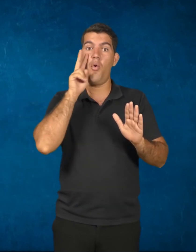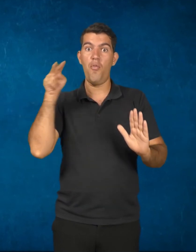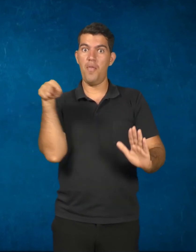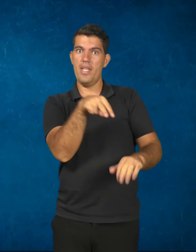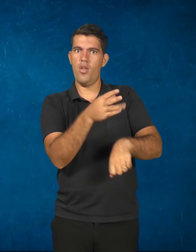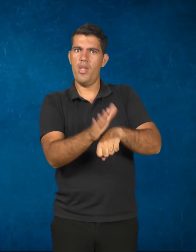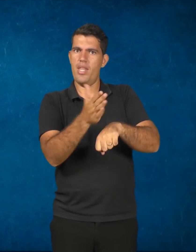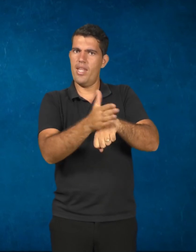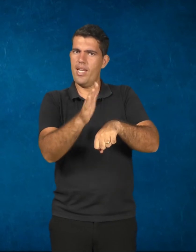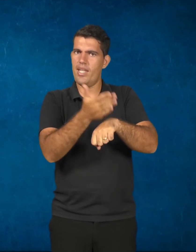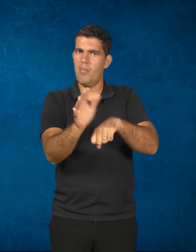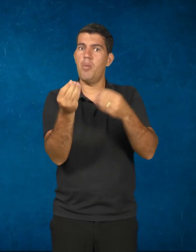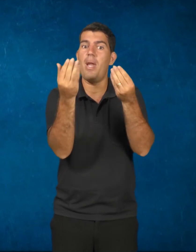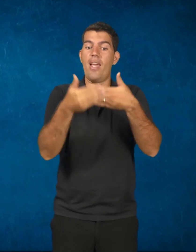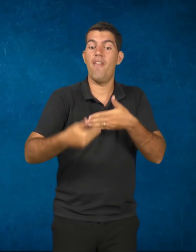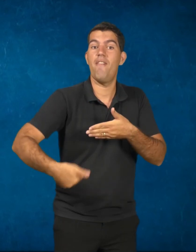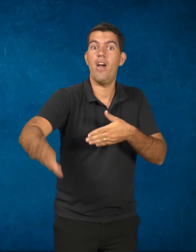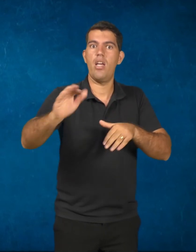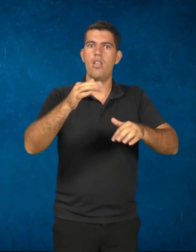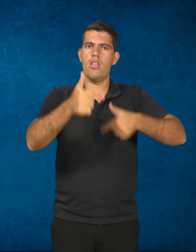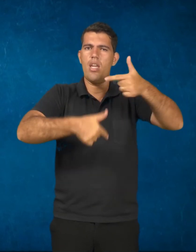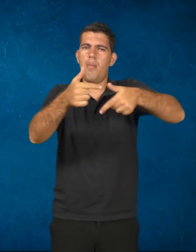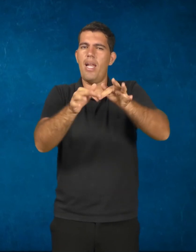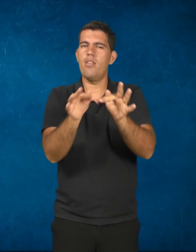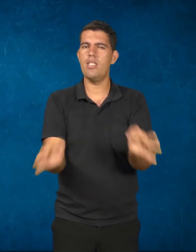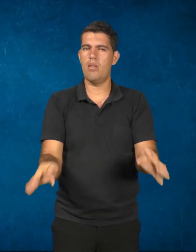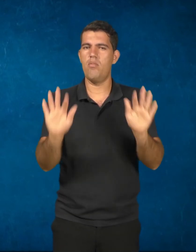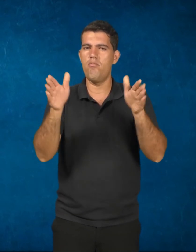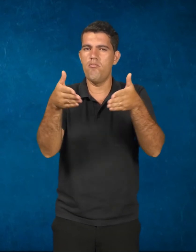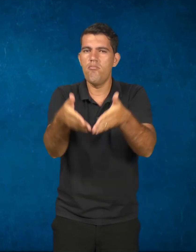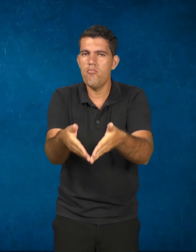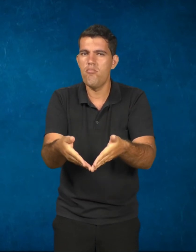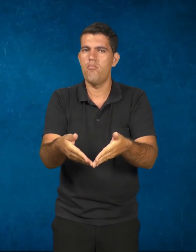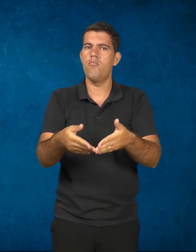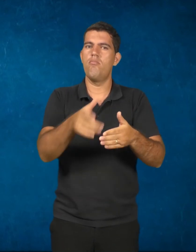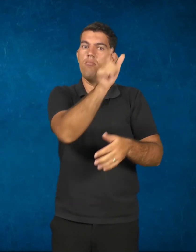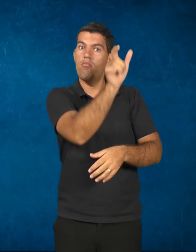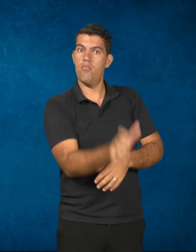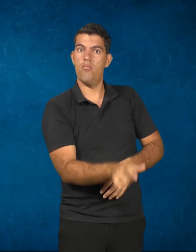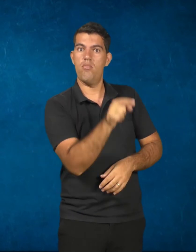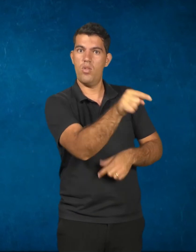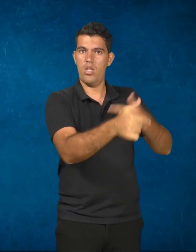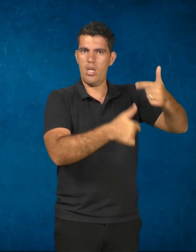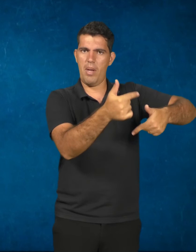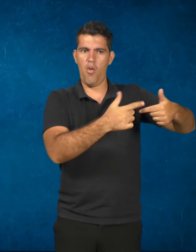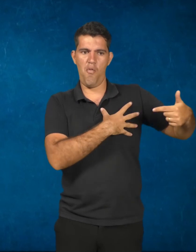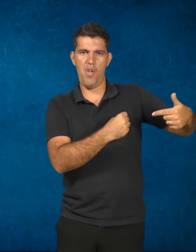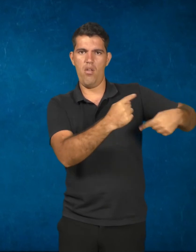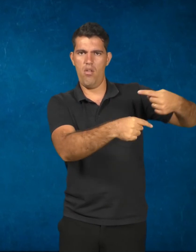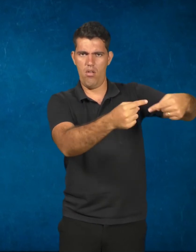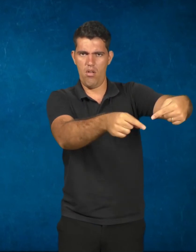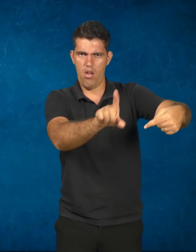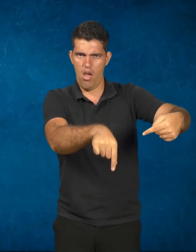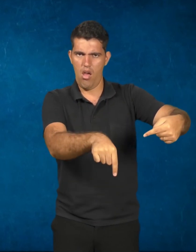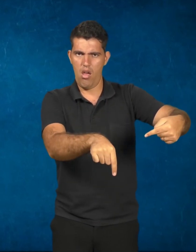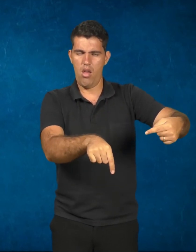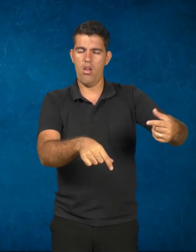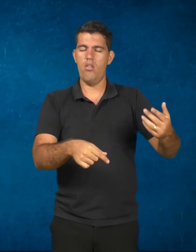treinamento para o trabalho simples e especializado para os trabalhadores e seus filhos? segundo,